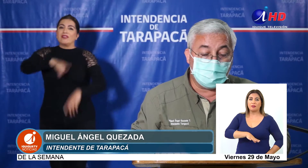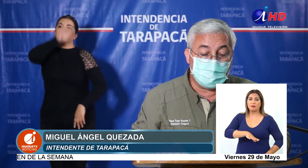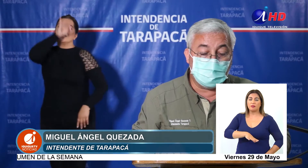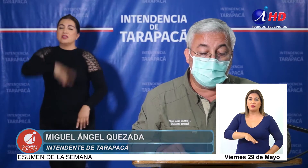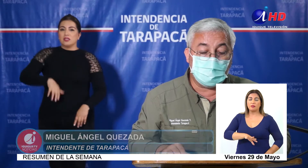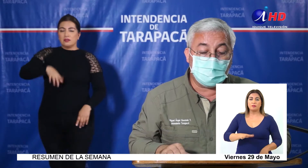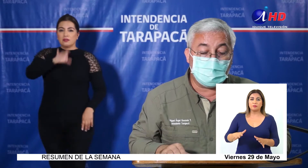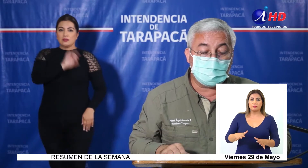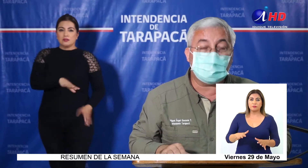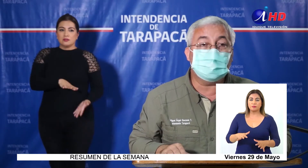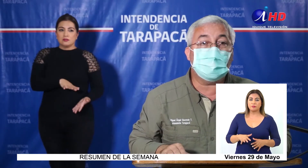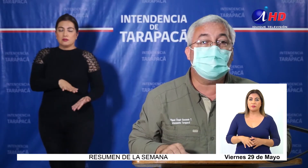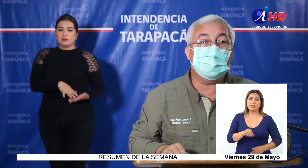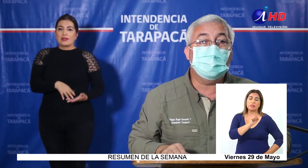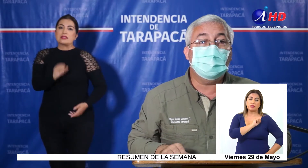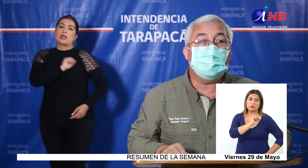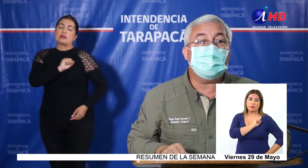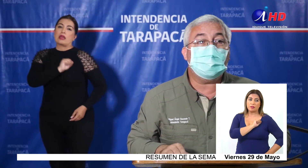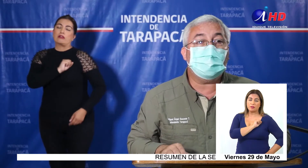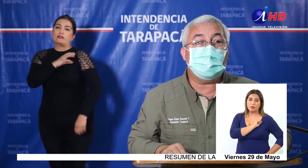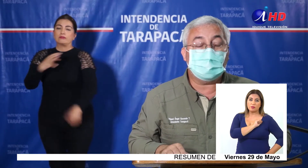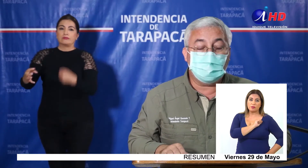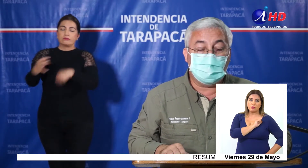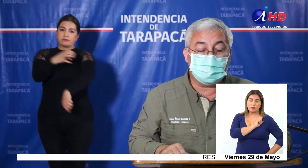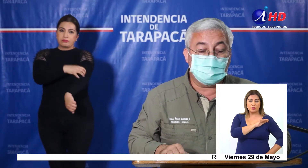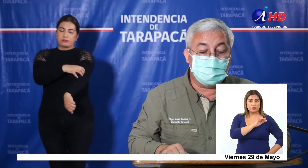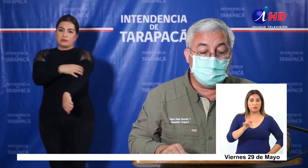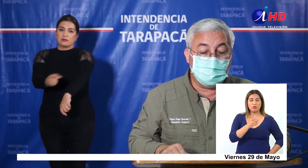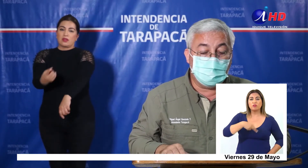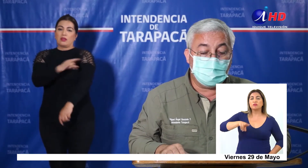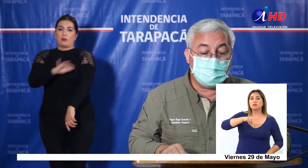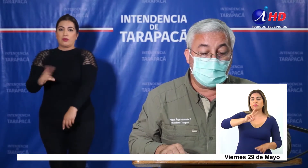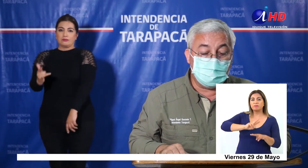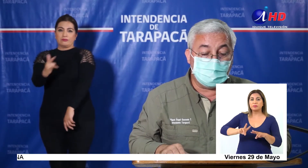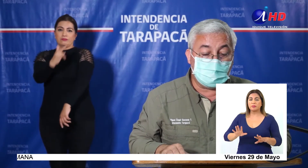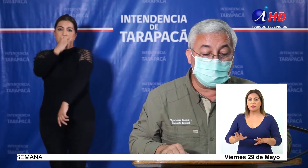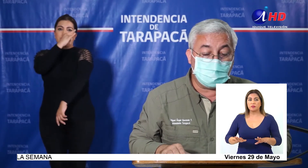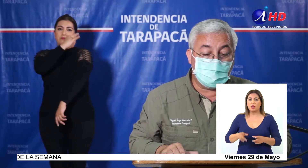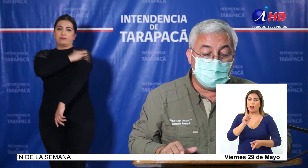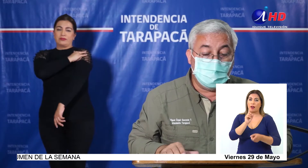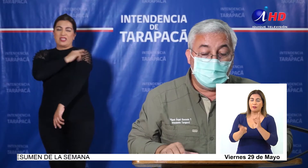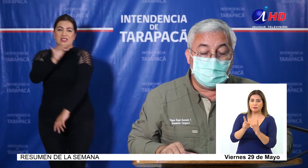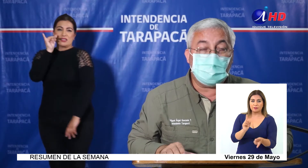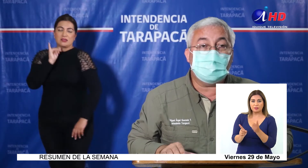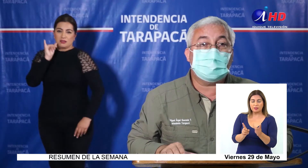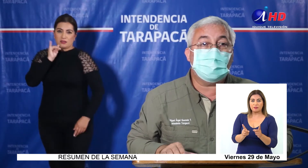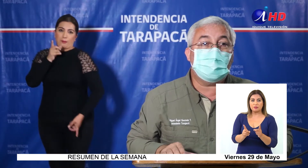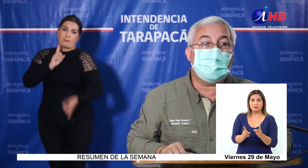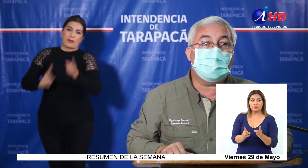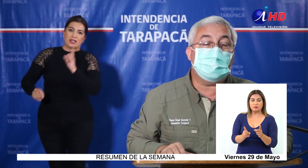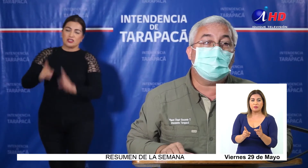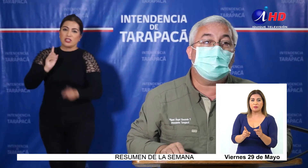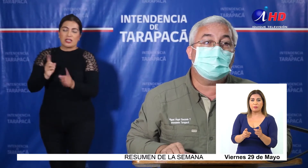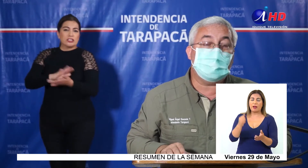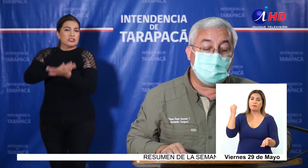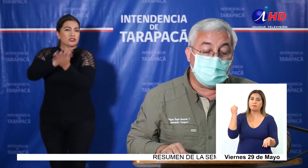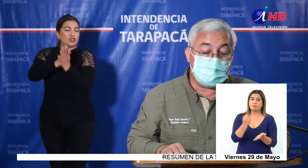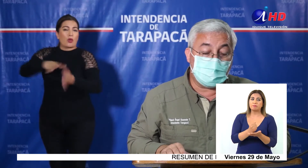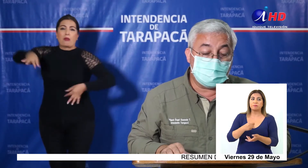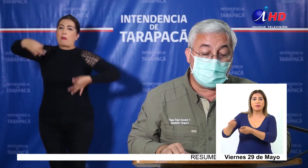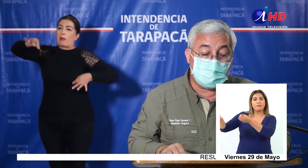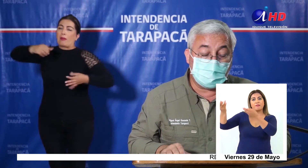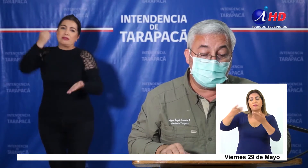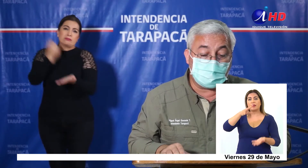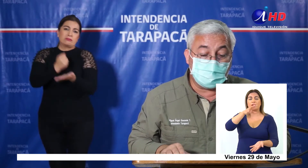llegan a través de Santiago y estamos haciendo las coordinaciones para desaduanar y que se